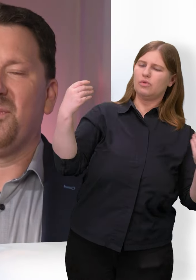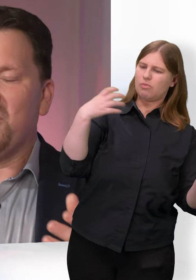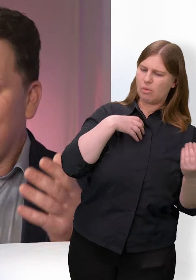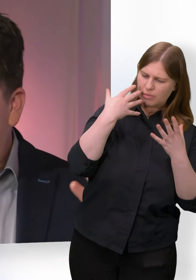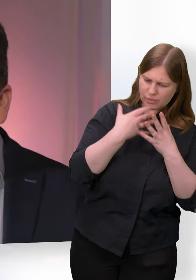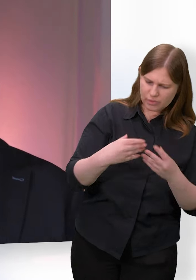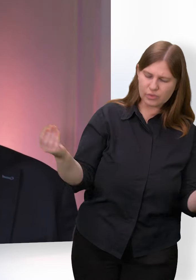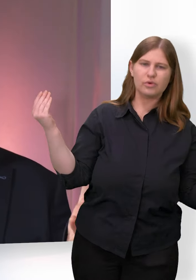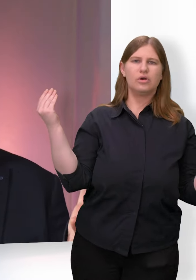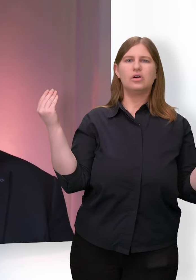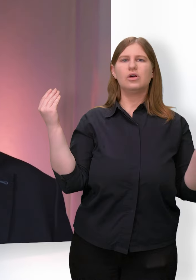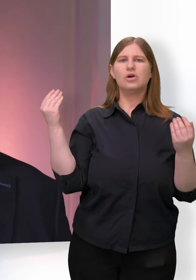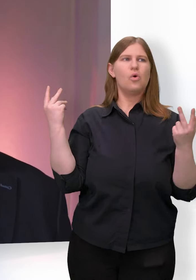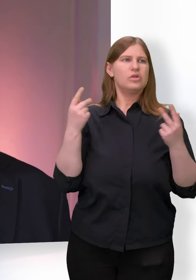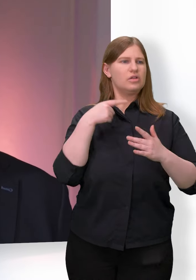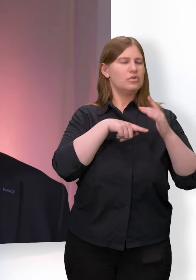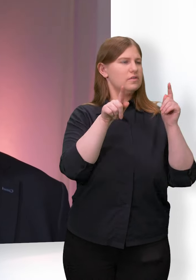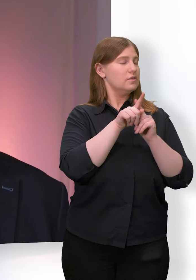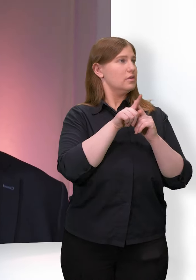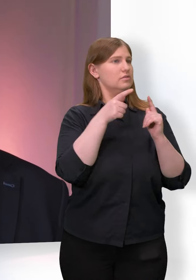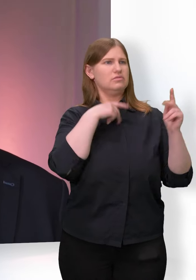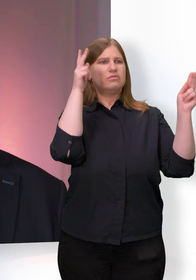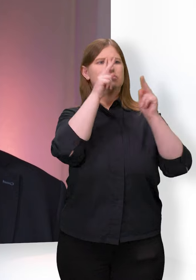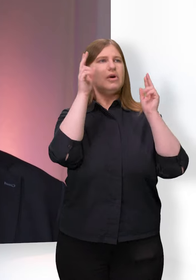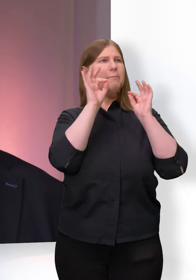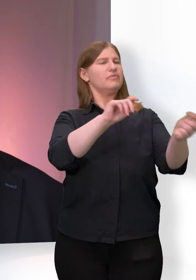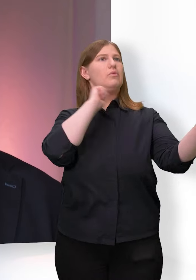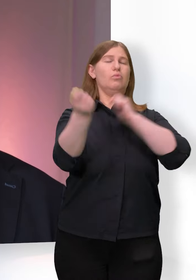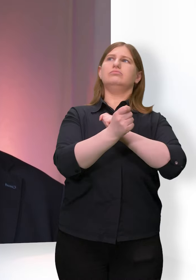Zumindest durch eine Wendung, die ich gar nicht auf dem Schirm hatte und die ich gar nicht erklären kann.